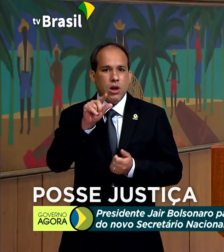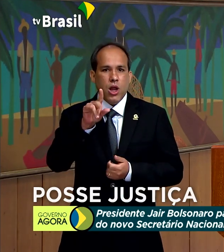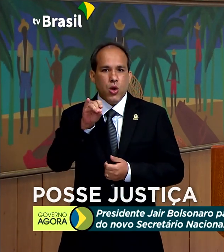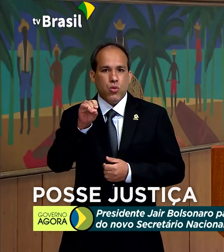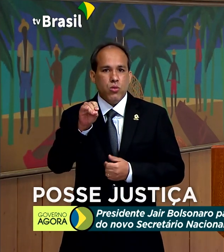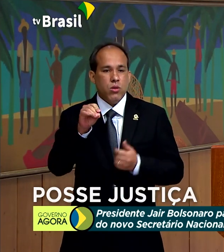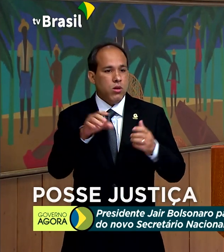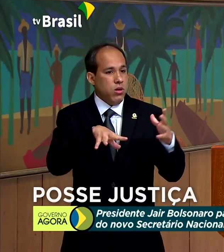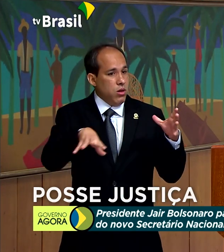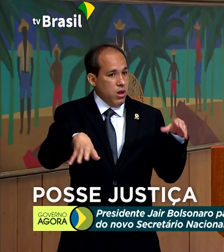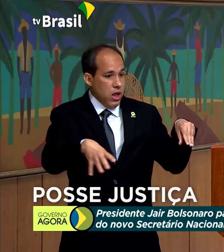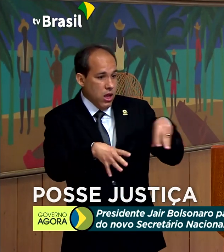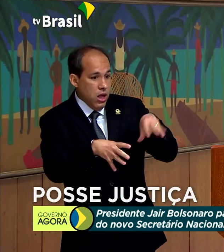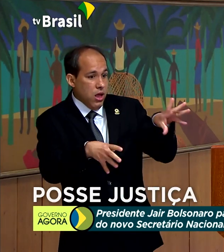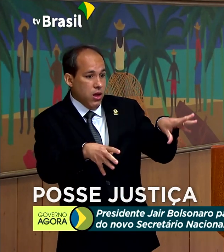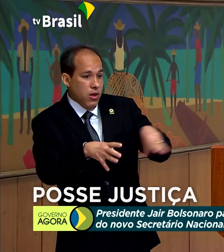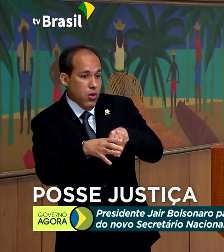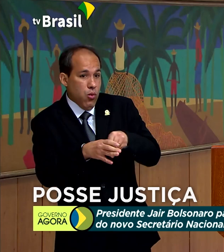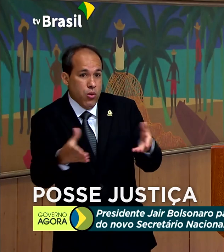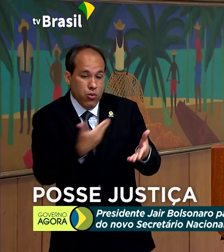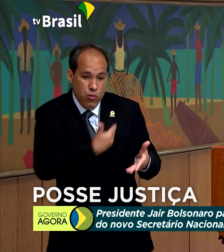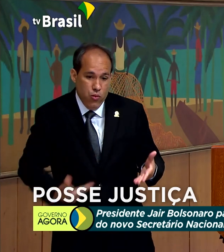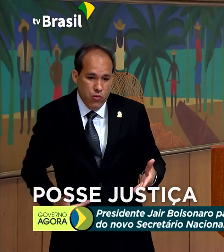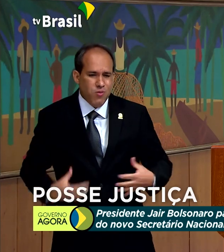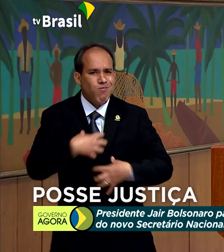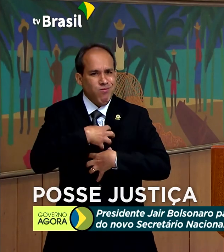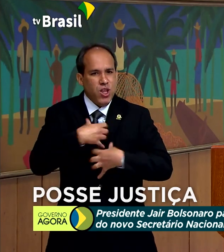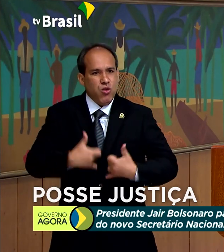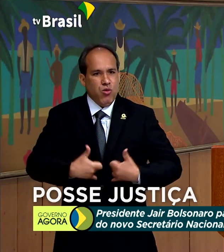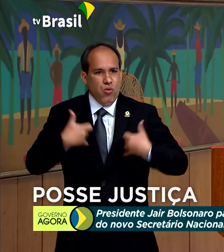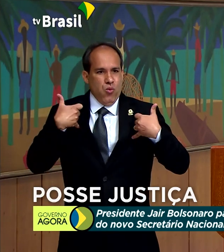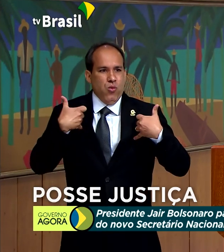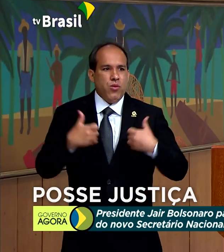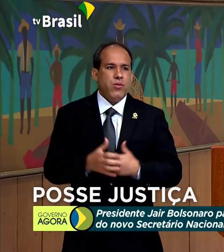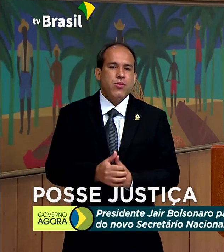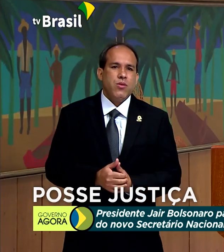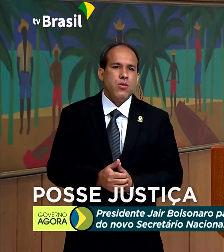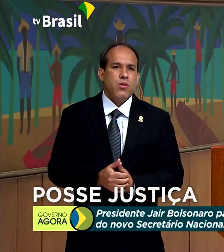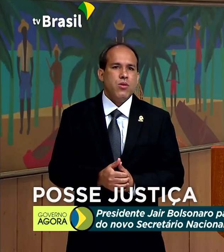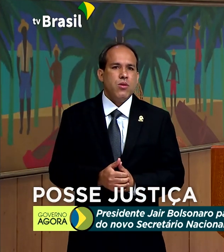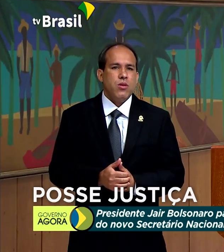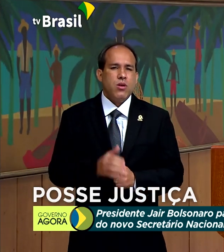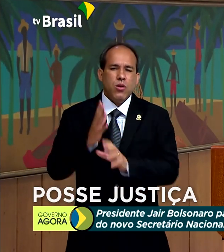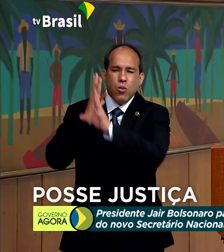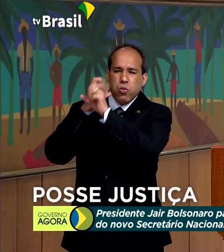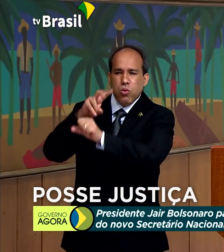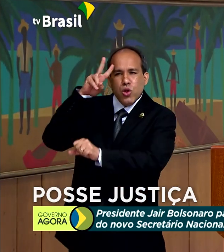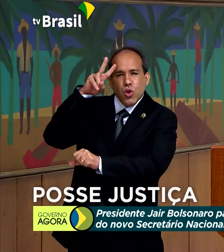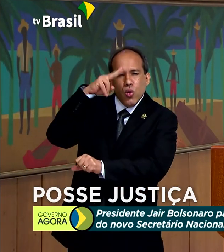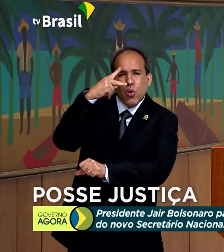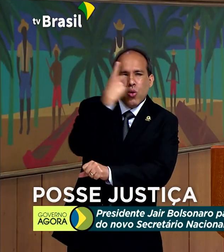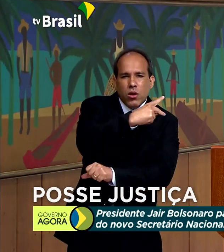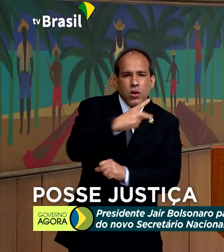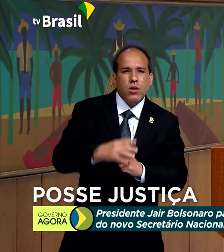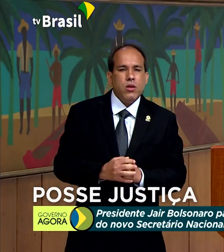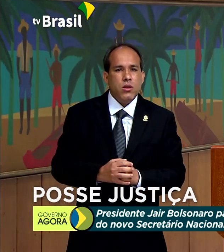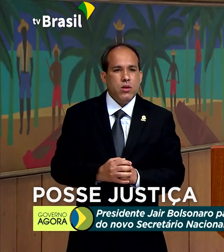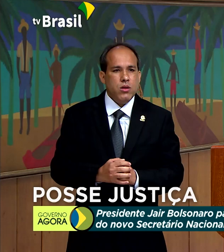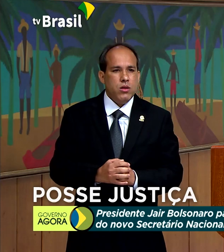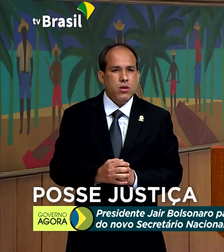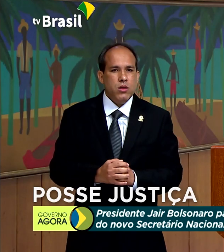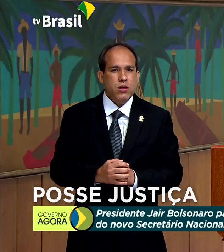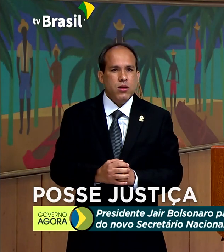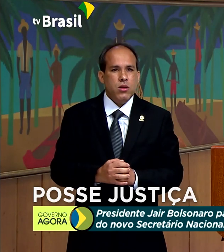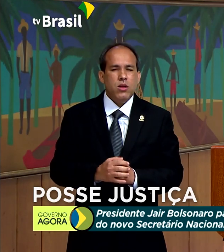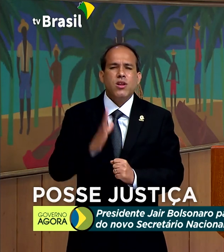integra nesse momento, se sente muito honrado pelo seu passado, pela sua